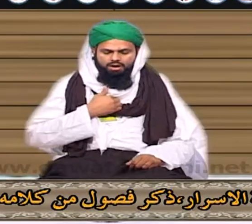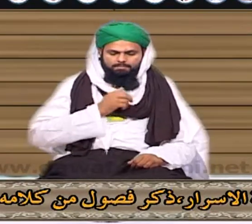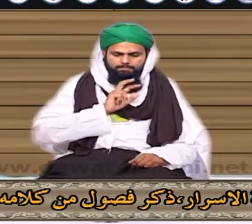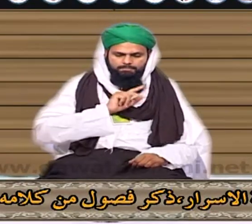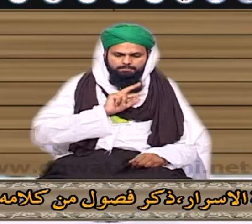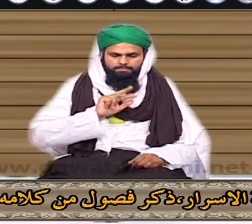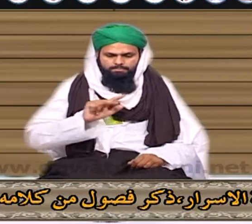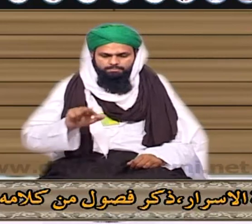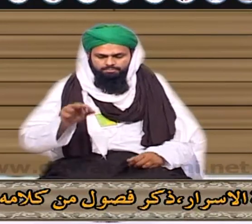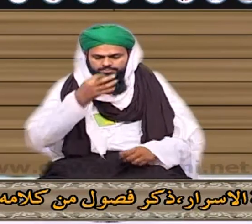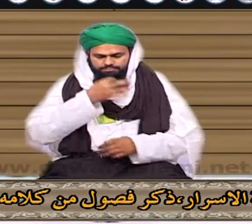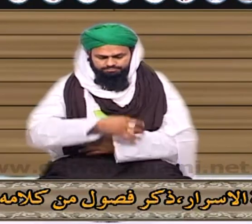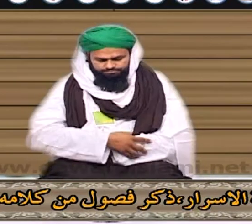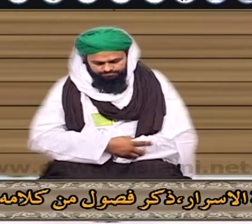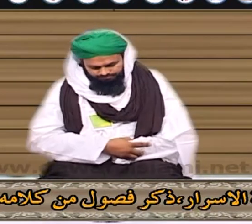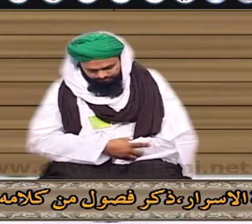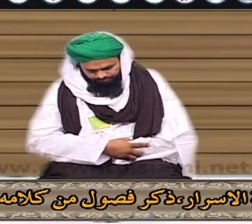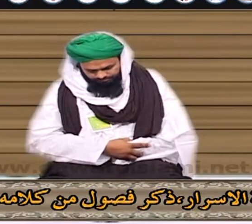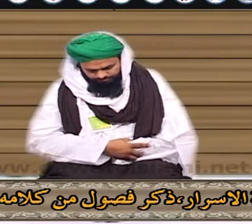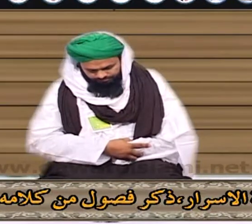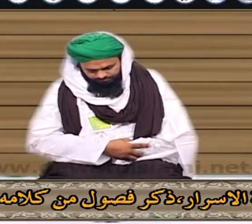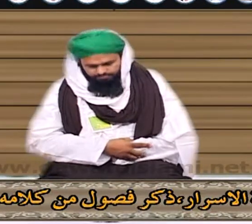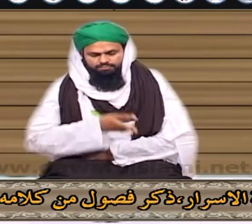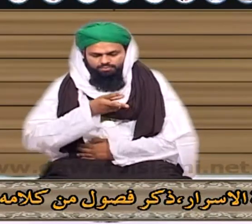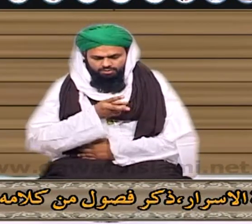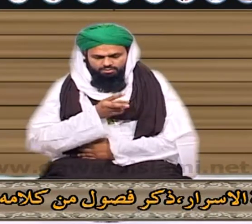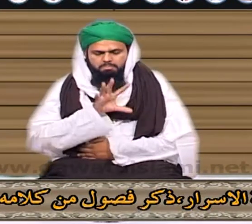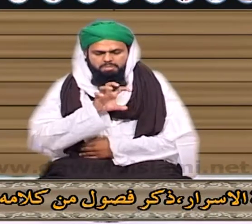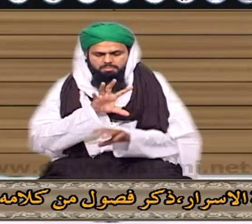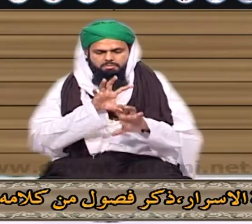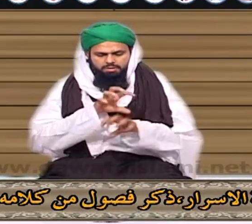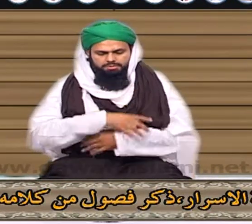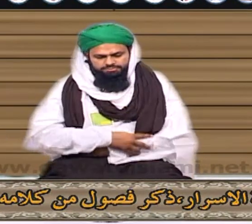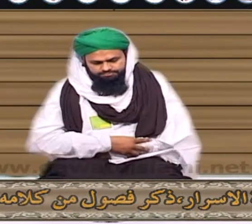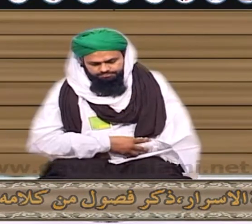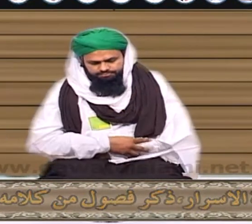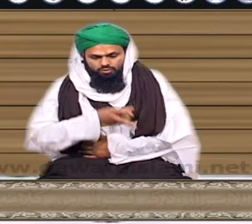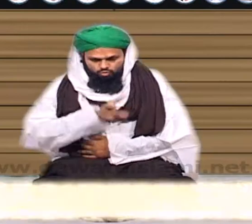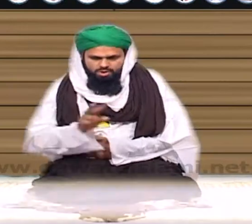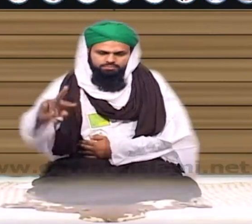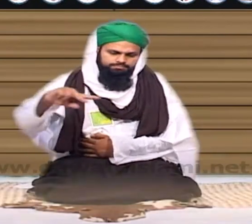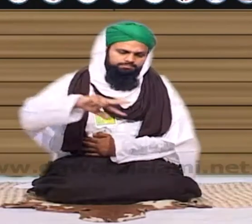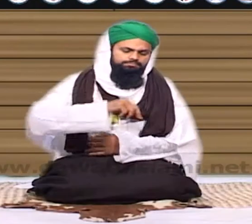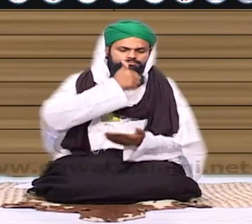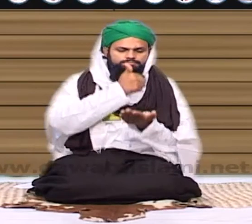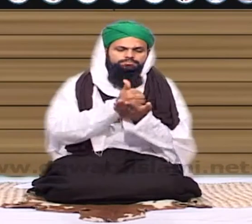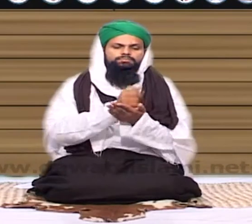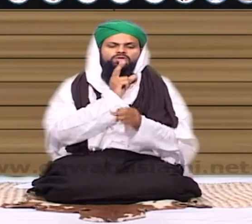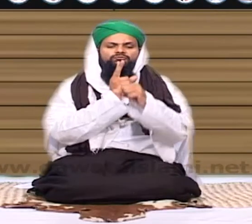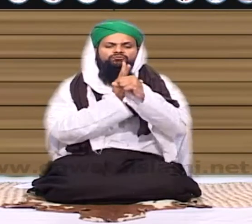جو بیٹھے ہو رہے تھے اپنے ذوق میں ان کے آگے ہاتھ باندر کھڑے ہو کچھ دیر کھڑے رہے پھر بیٹھے